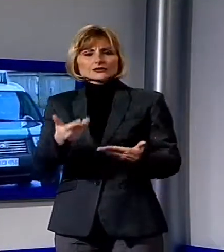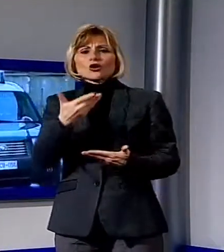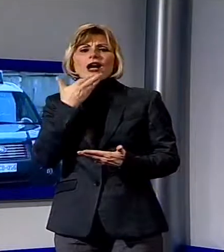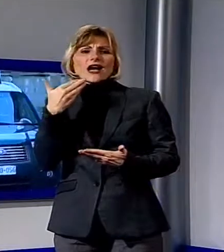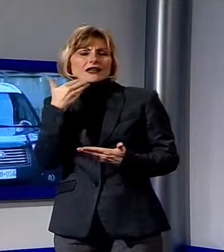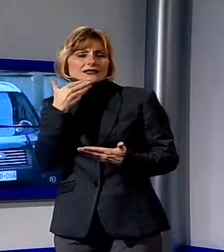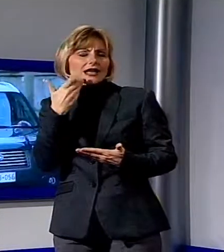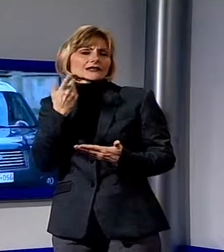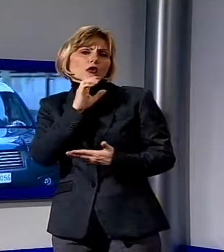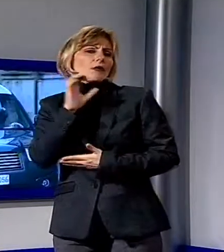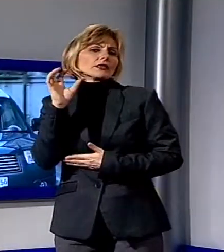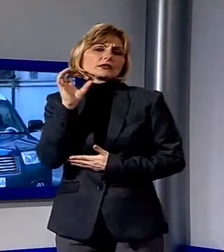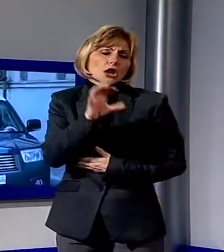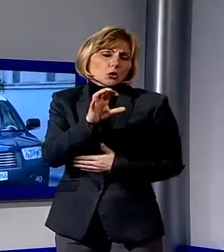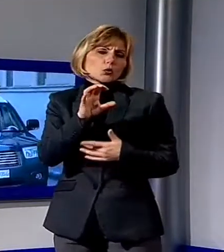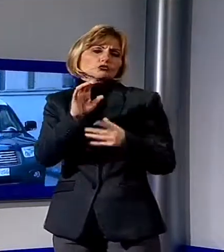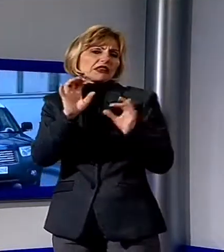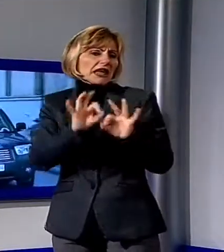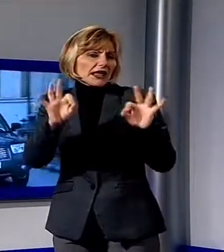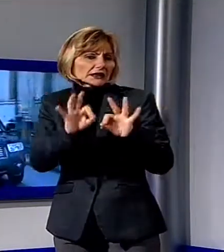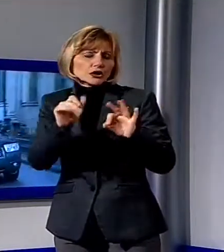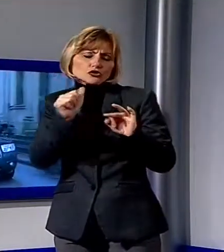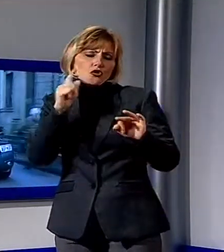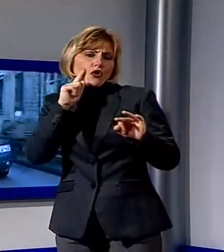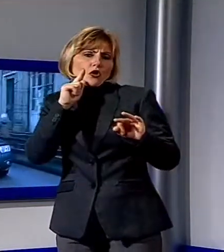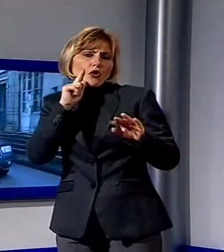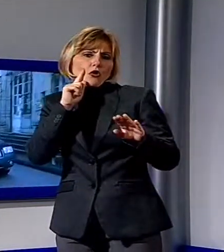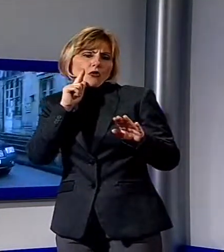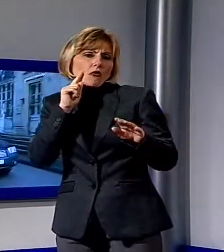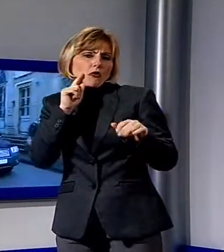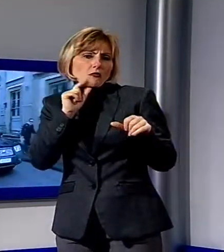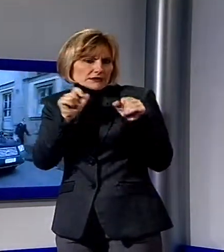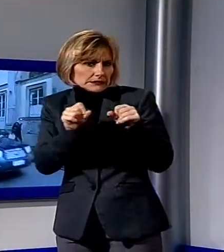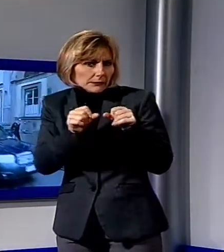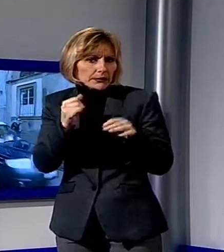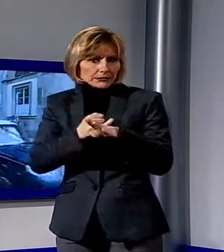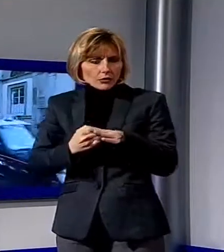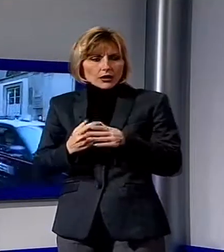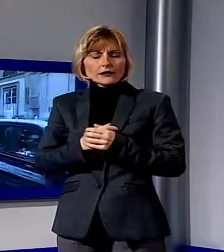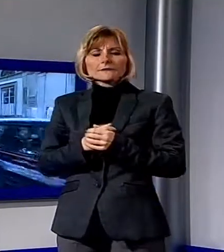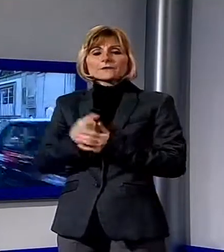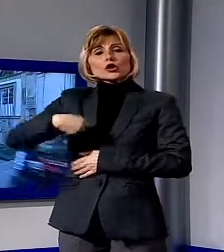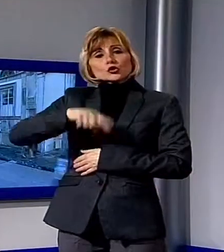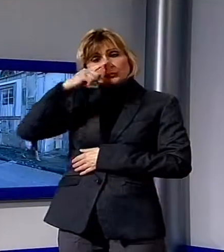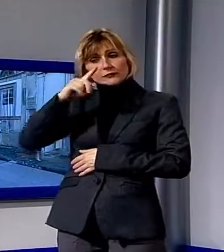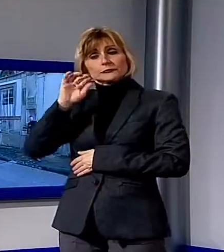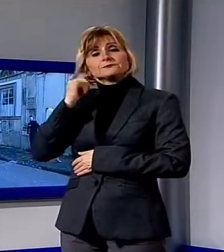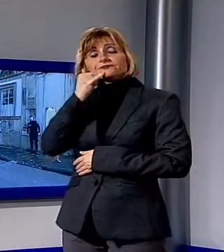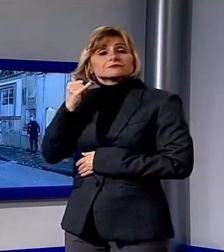tipo di addebito nei confronti di Carmignani. Noi TV ha contattato il comandante, ma Carmignani ha spiegato che al momento preferisce non